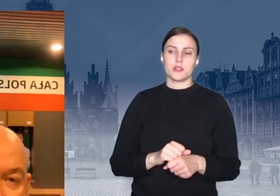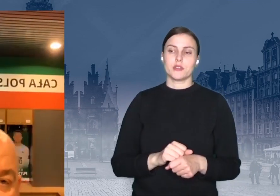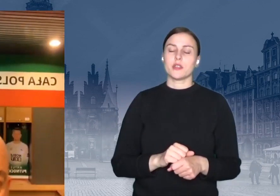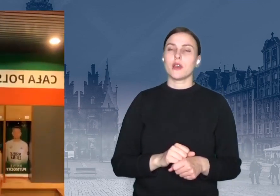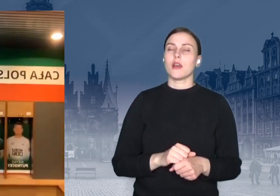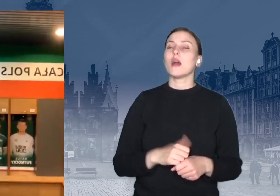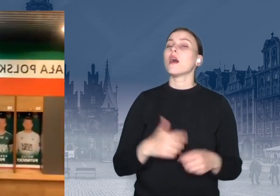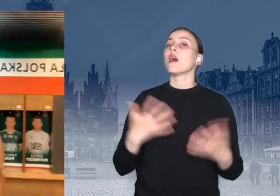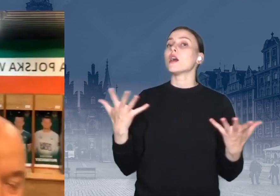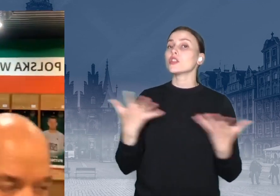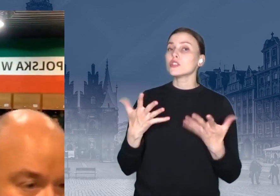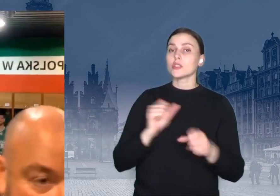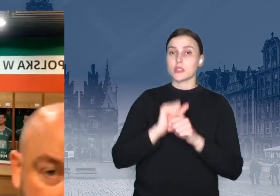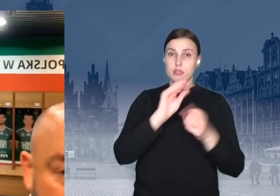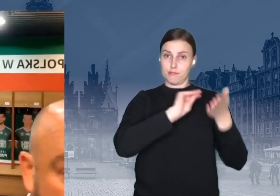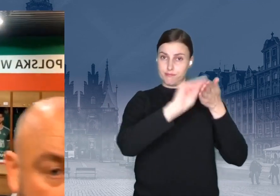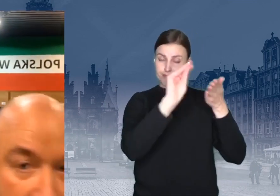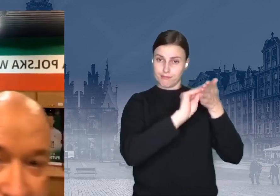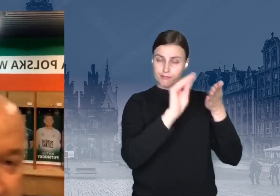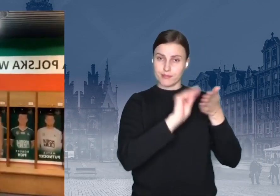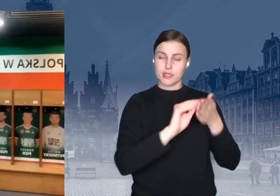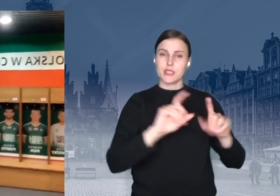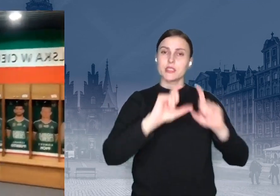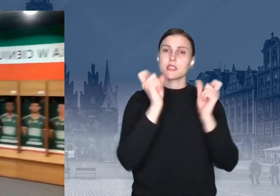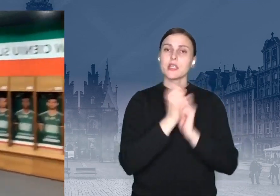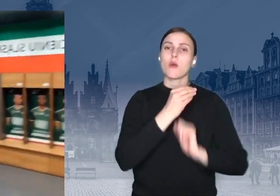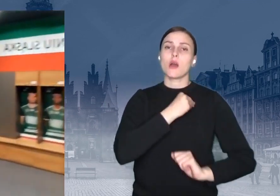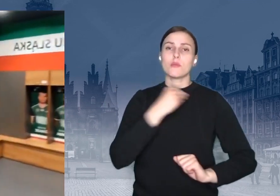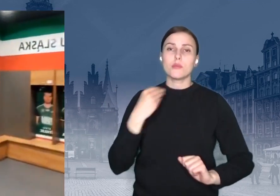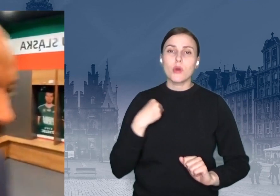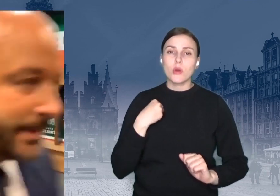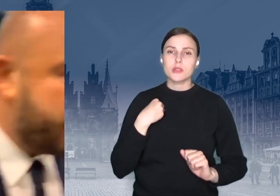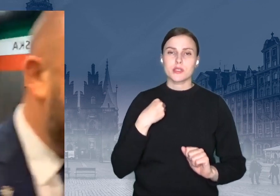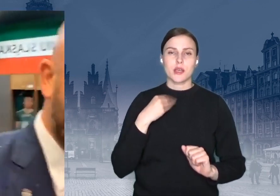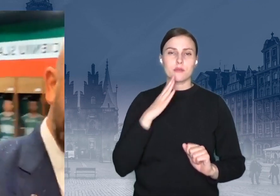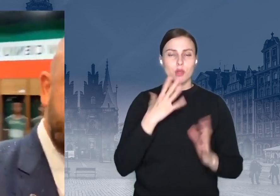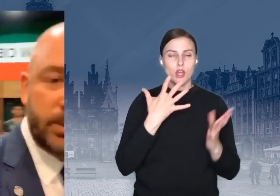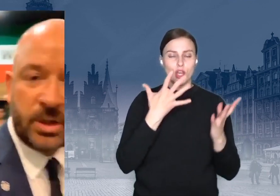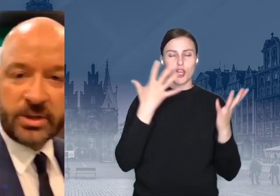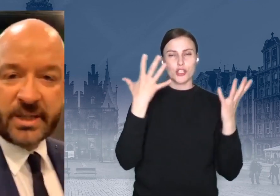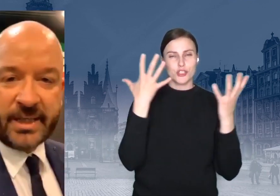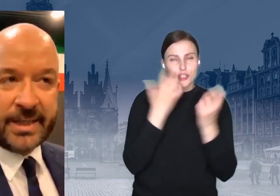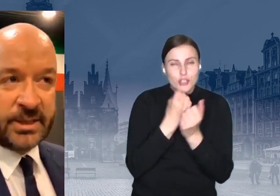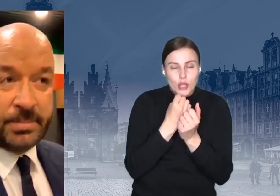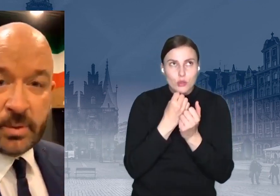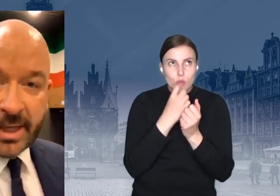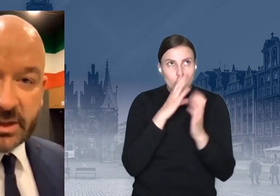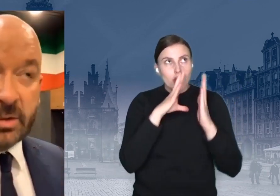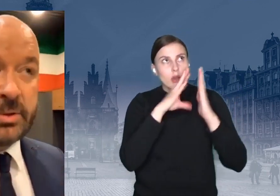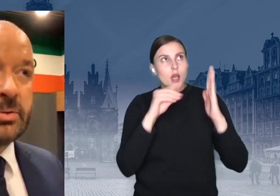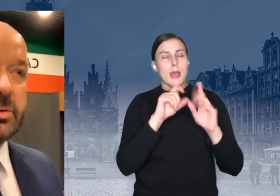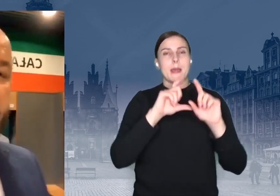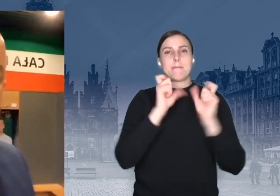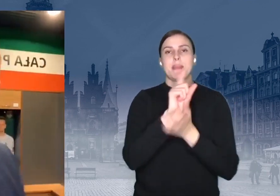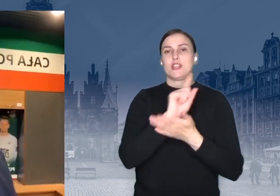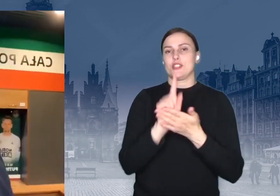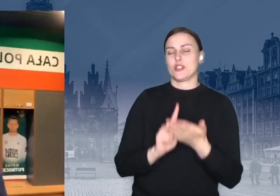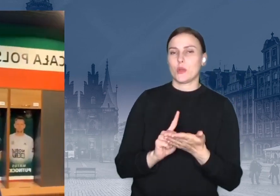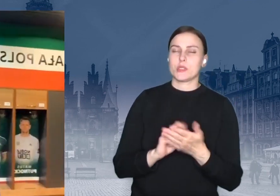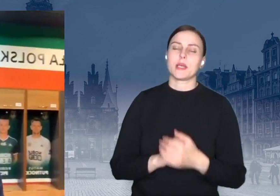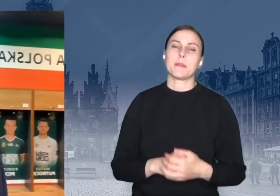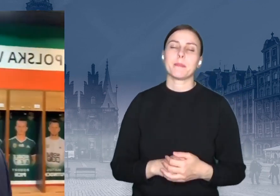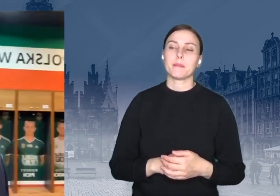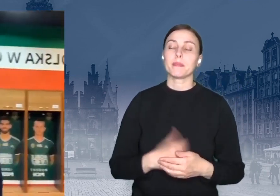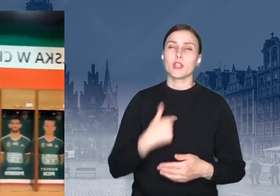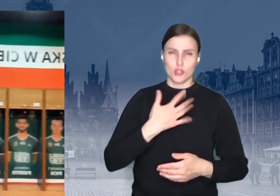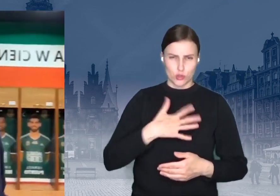napis głosi cała Polska w cieniu Śląska. Tak jest. Cała Polska w cieniu Śląska i nasi piłkarze, oni tutaj czuć